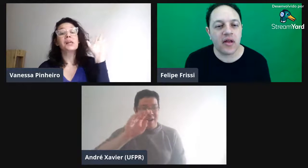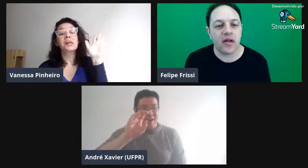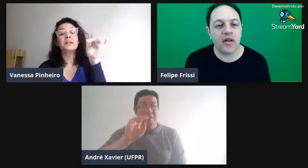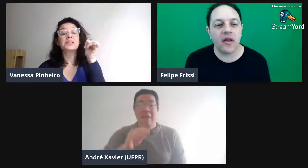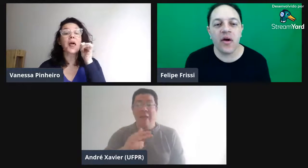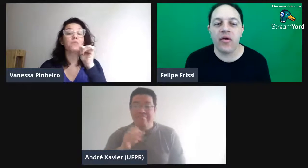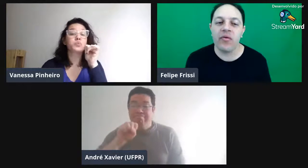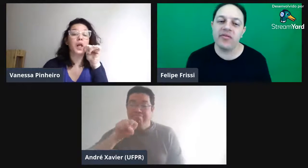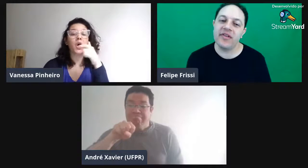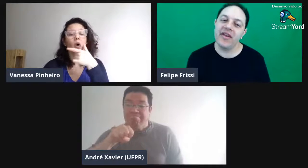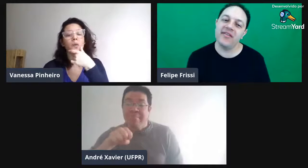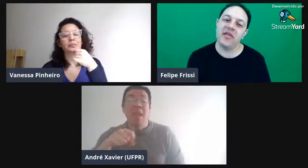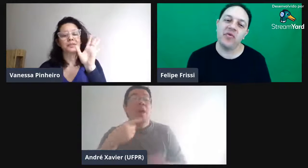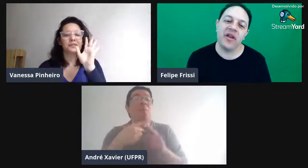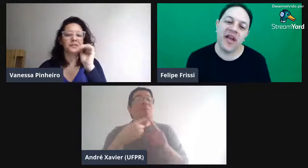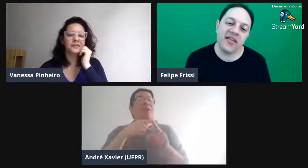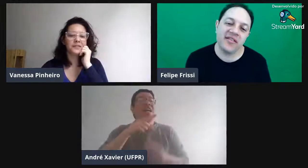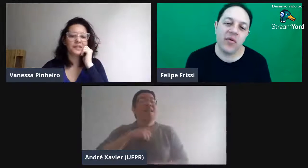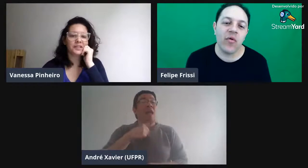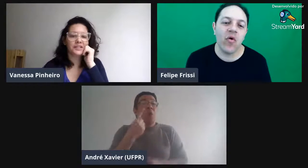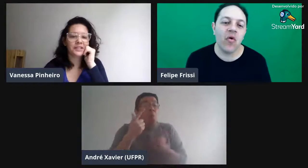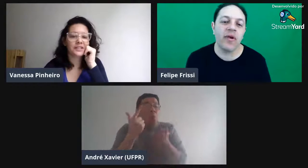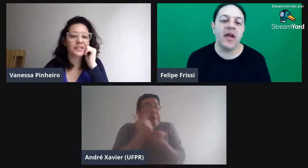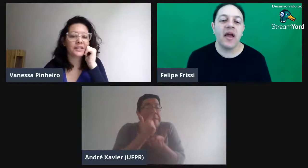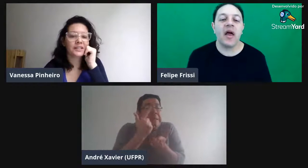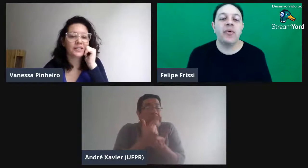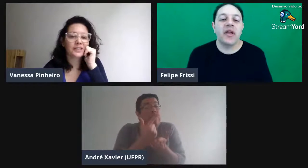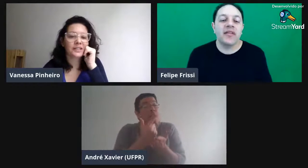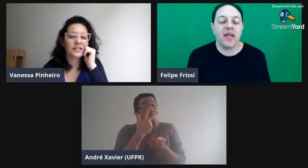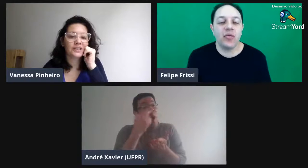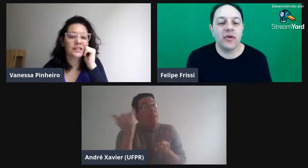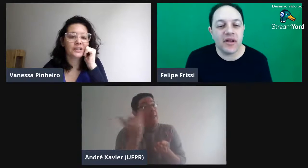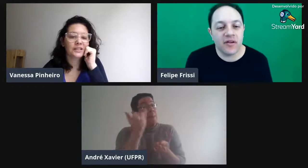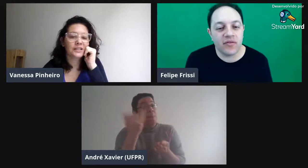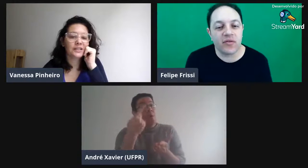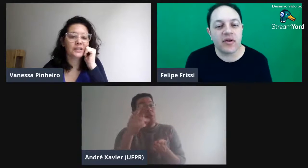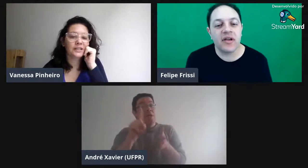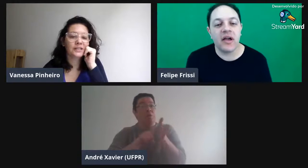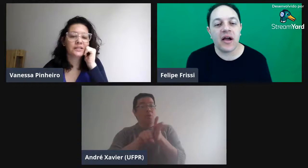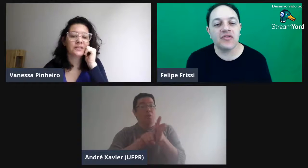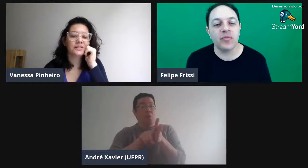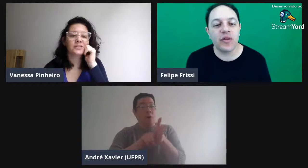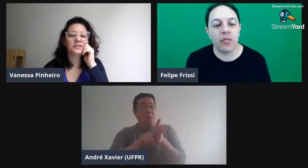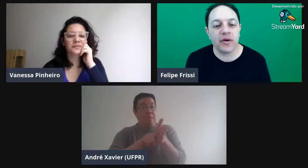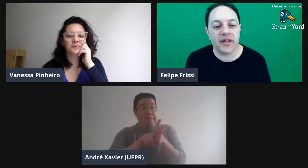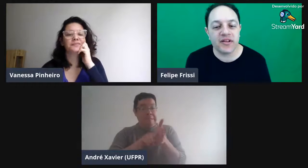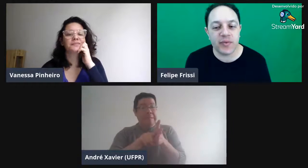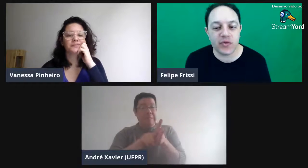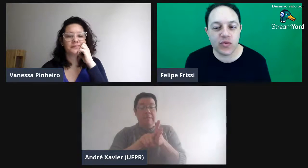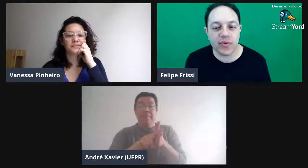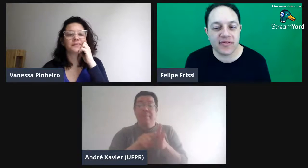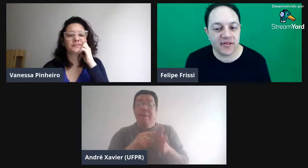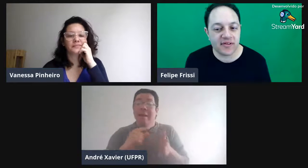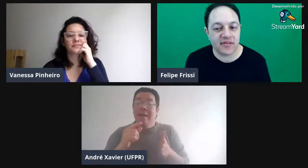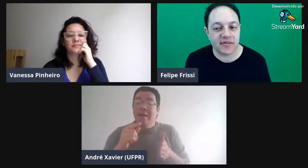Não, eu não sei se é mulher, se é um homem. Ah, porque tem um livro que acho muito importante para a sua pesquisa.